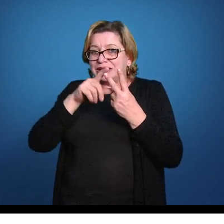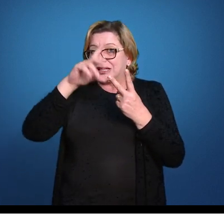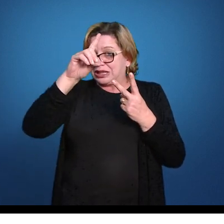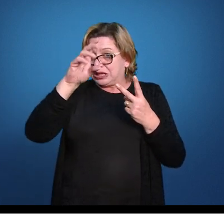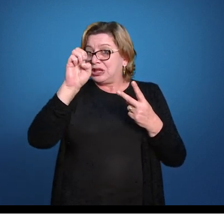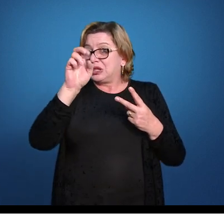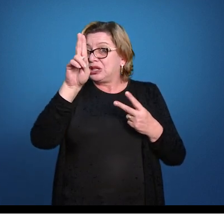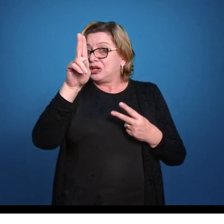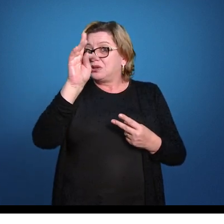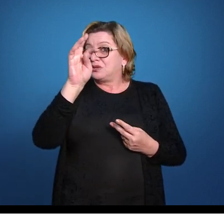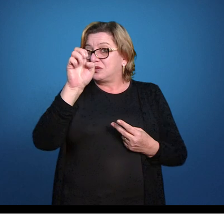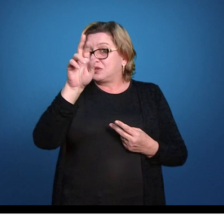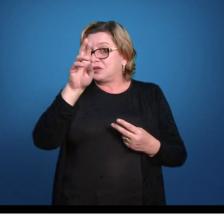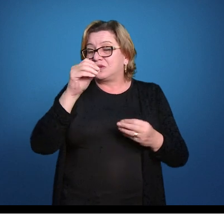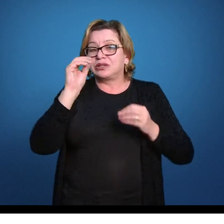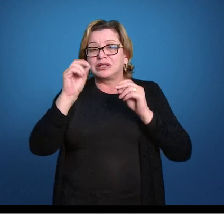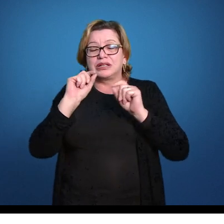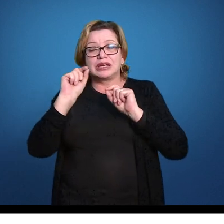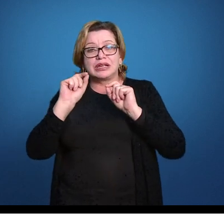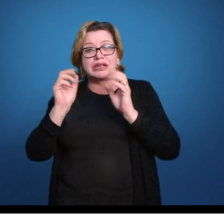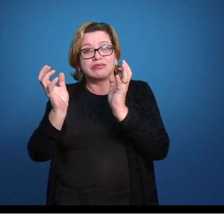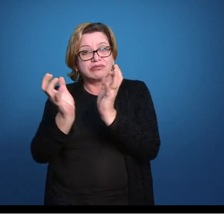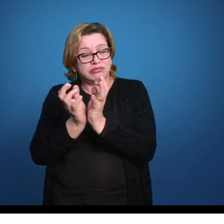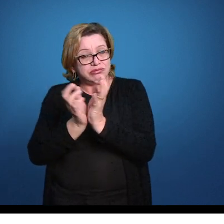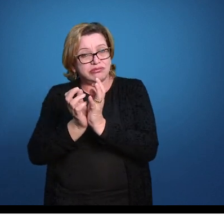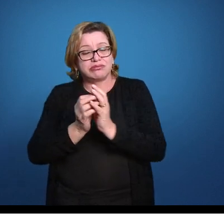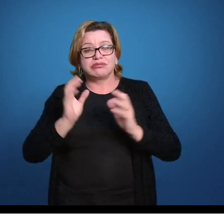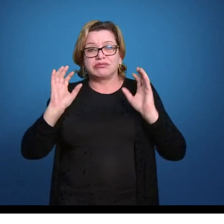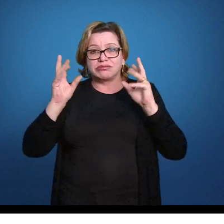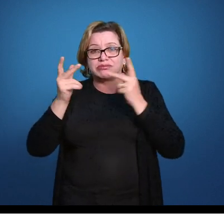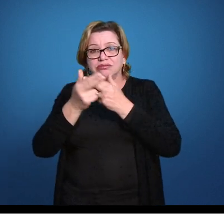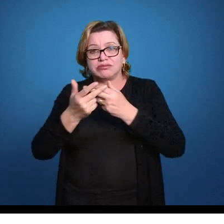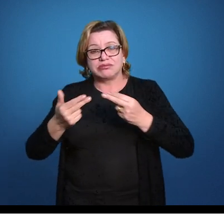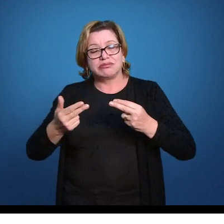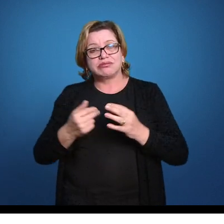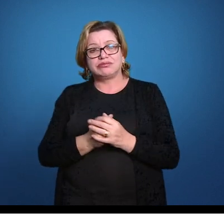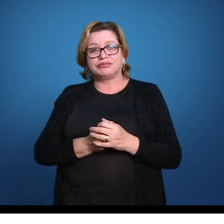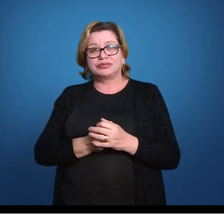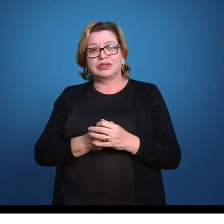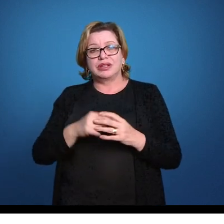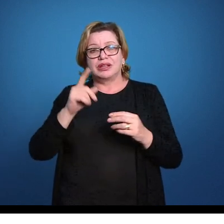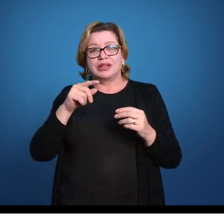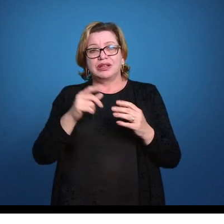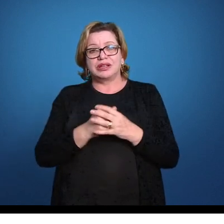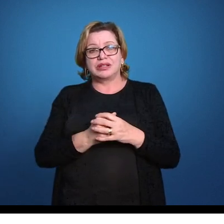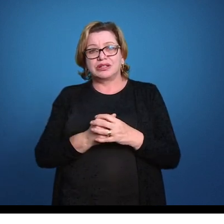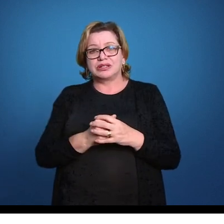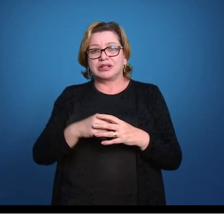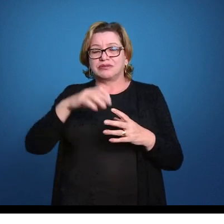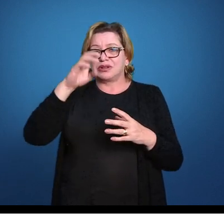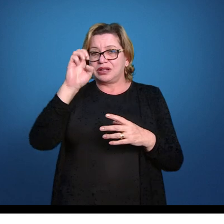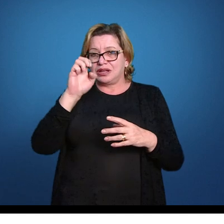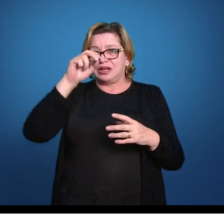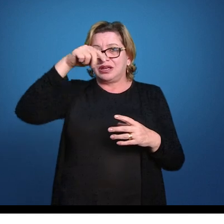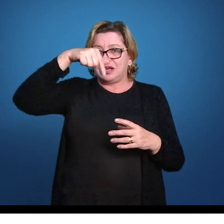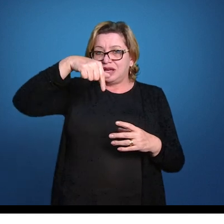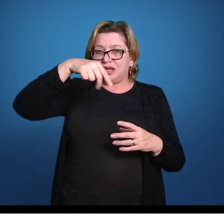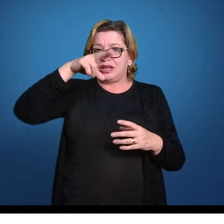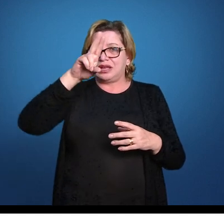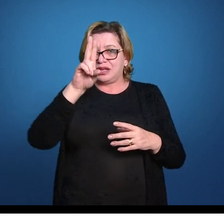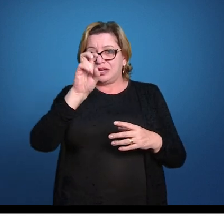apresentando quem são os filos que a gente vai ver nessa disciplina, então, são os filos equinodérmata, então